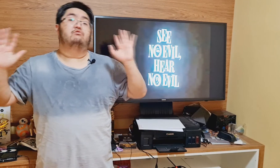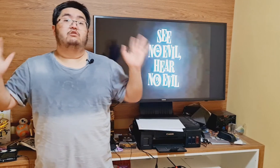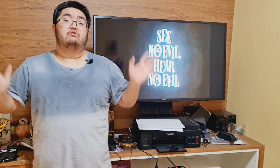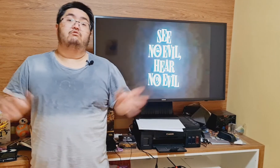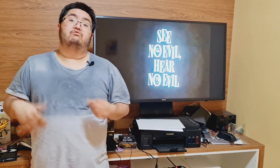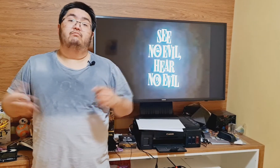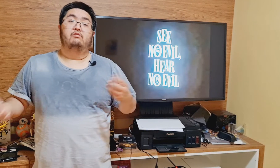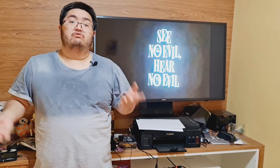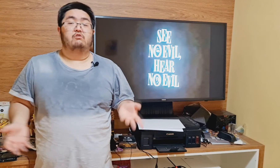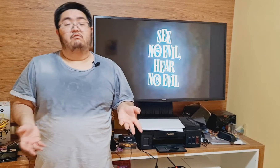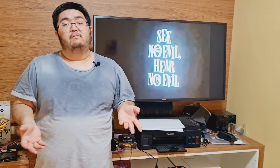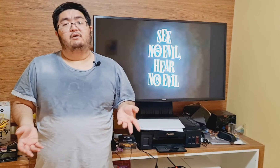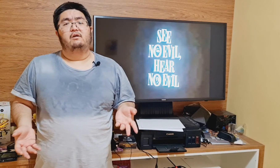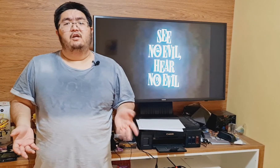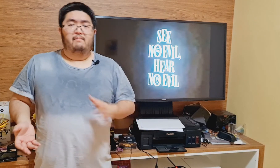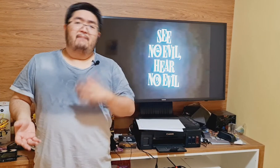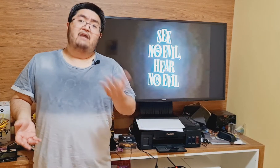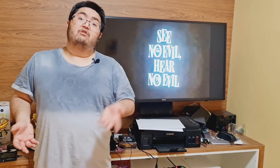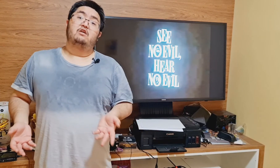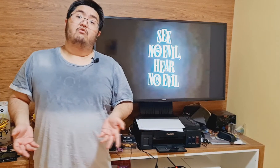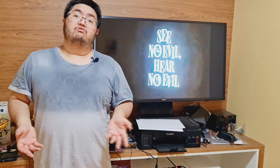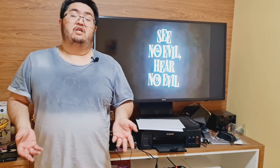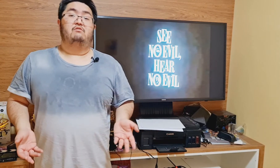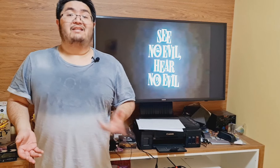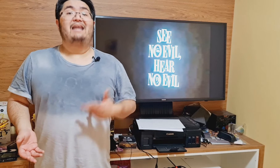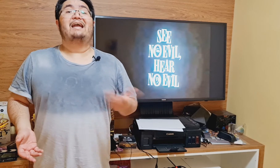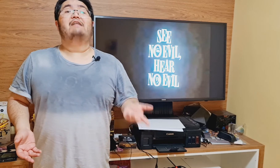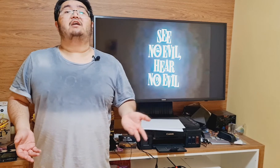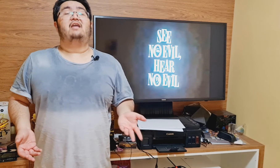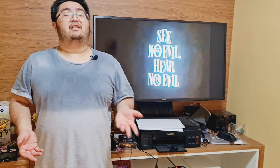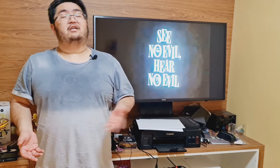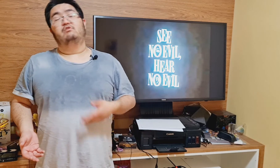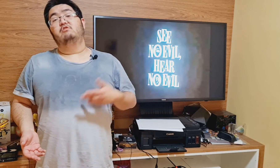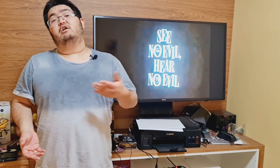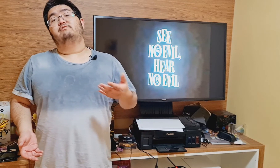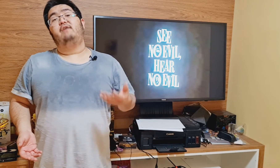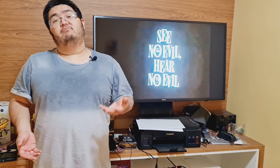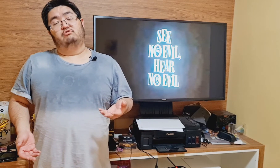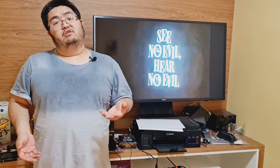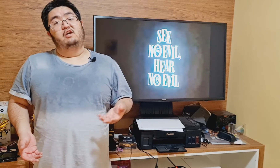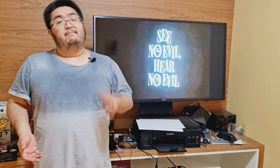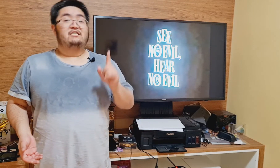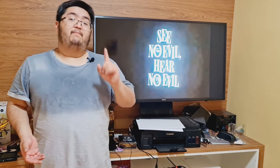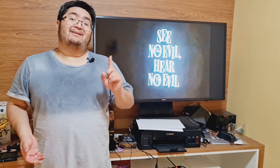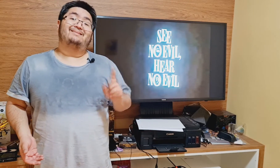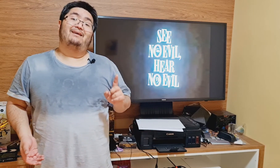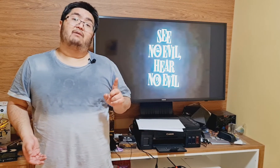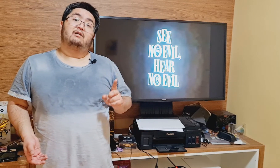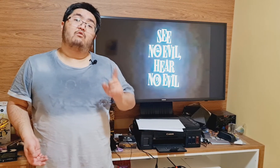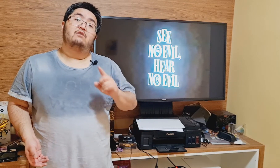horizontes com o pôr do sol. Para a maioria, o conceito está ligado à ideia daquilo que nós vemos. Mas perceba que quando